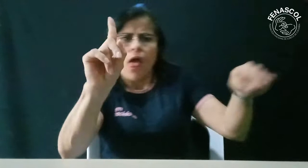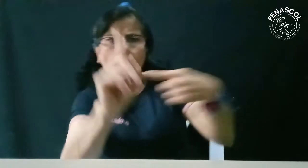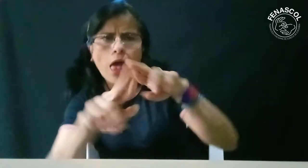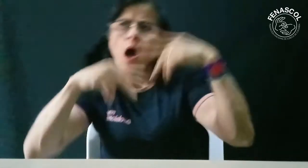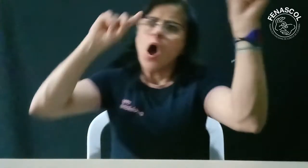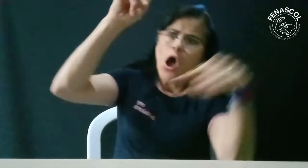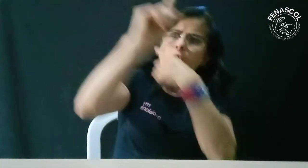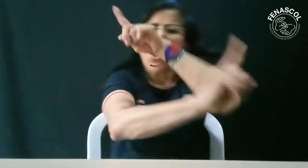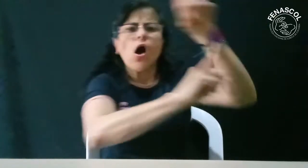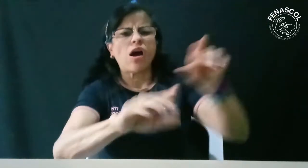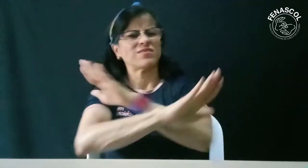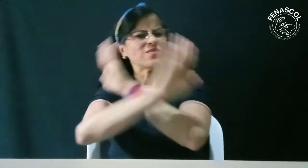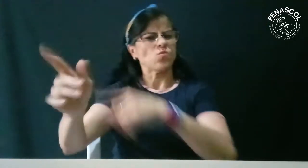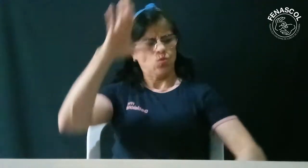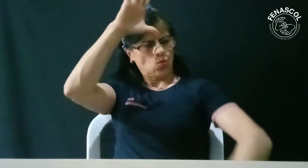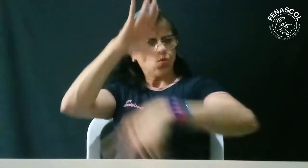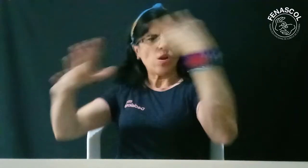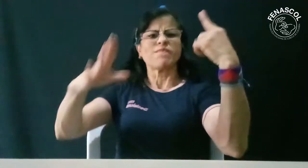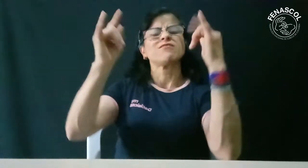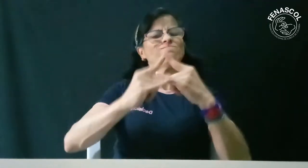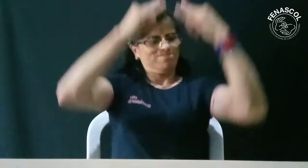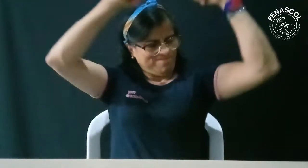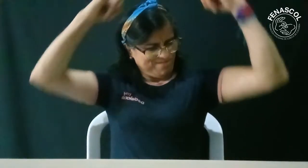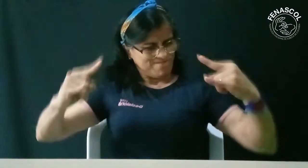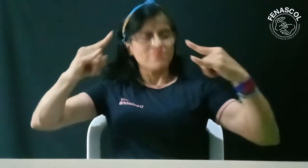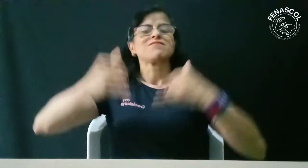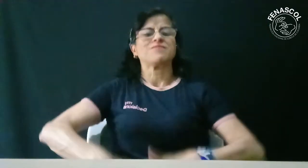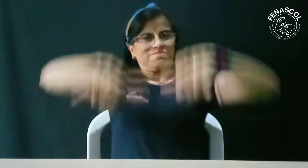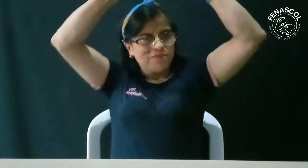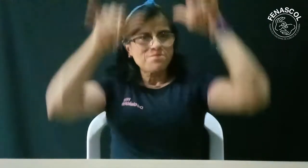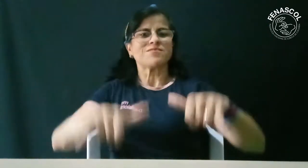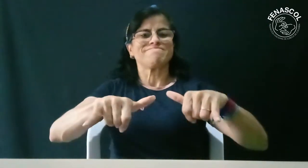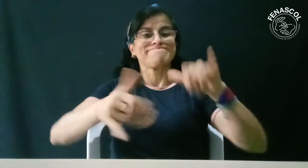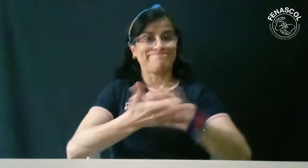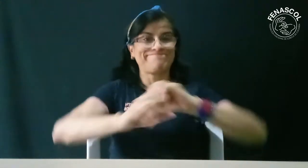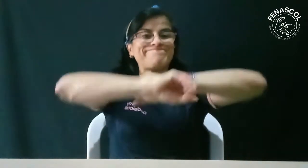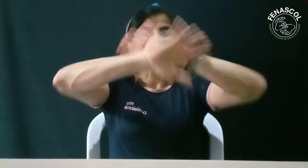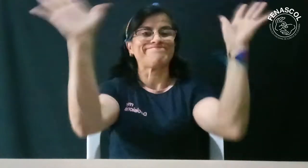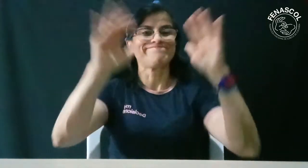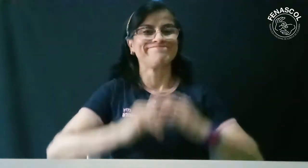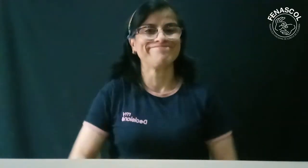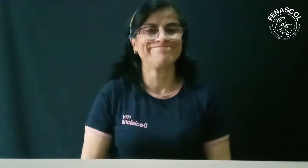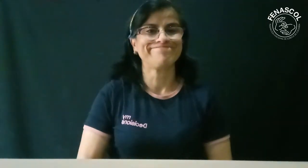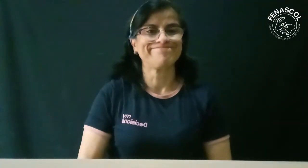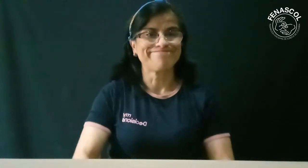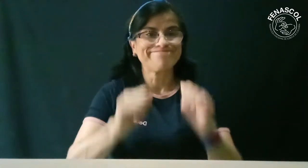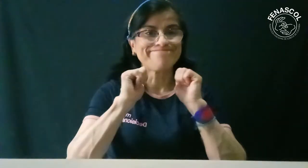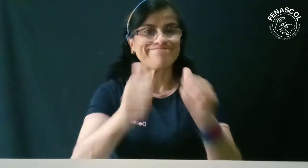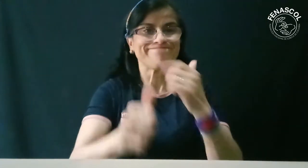aguantando. Llevamos más de un año disolviendo el proceso con diferentes excusas y no pasa nada, así que la decisión